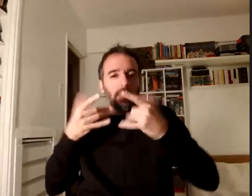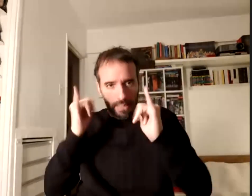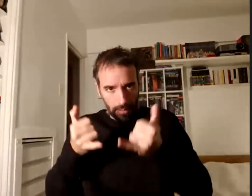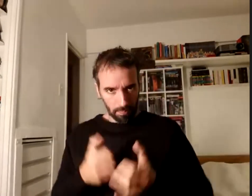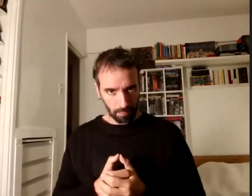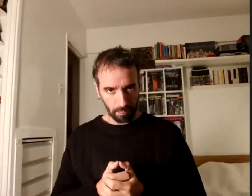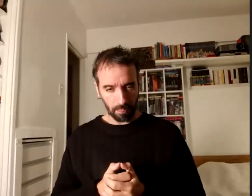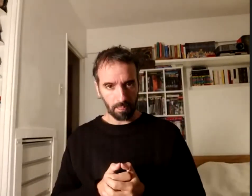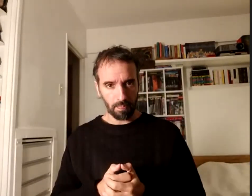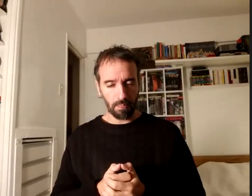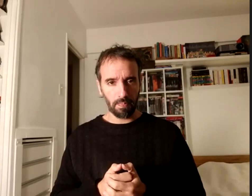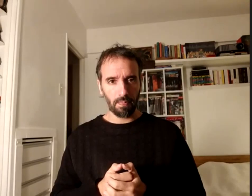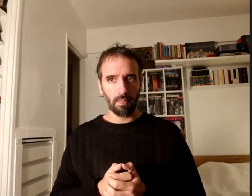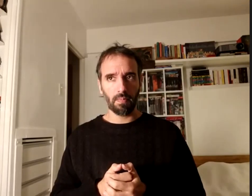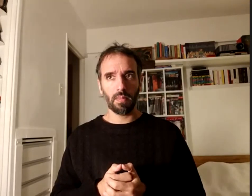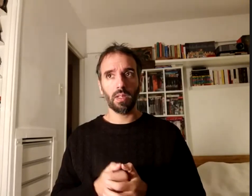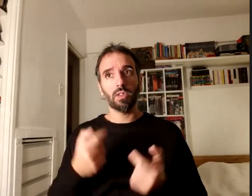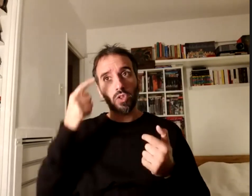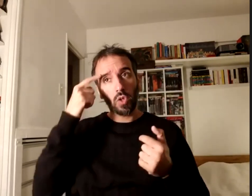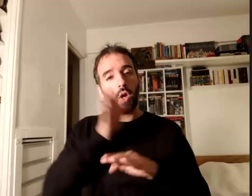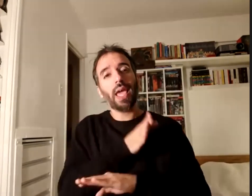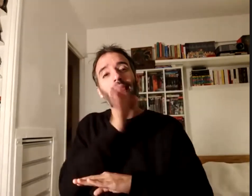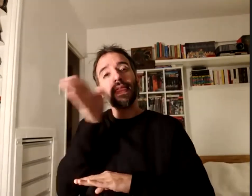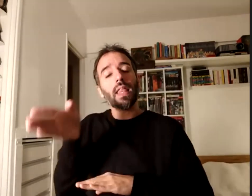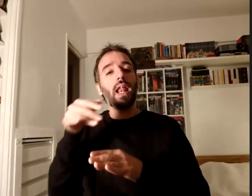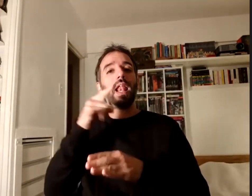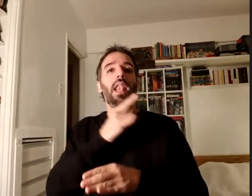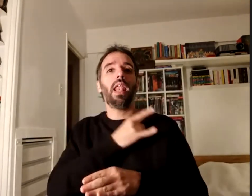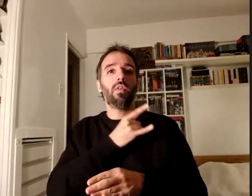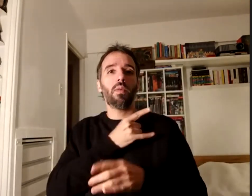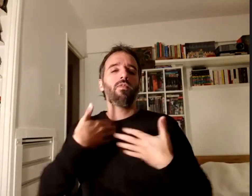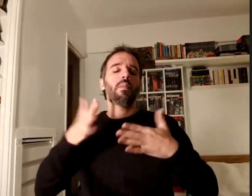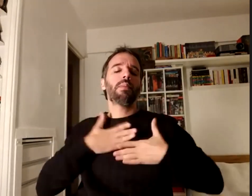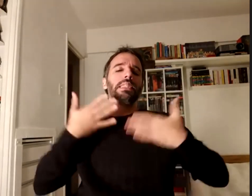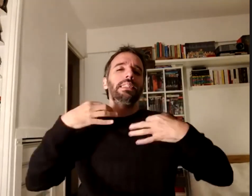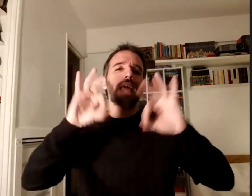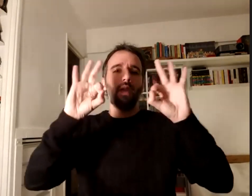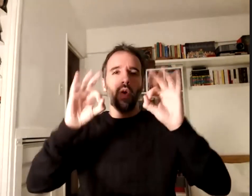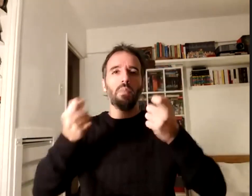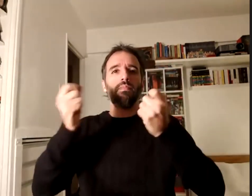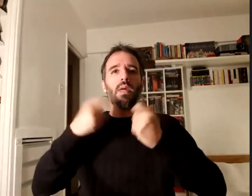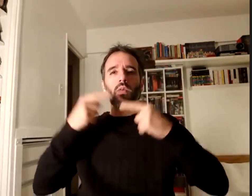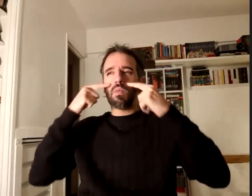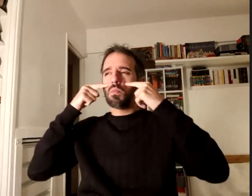yo creo que entrar a la facultad me salvó me dio un horizonte una perspectiva de algo